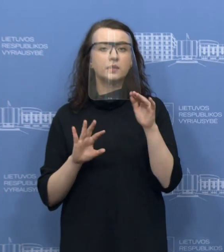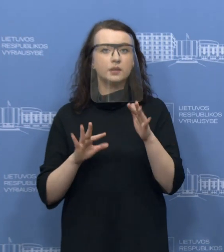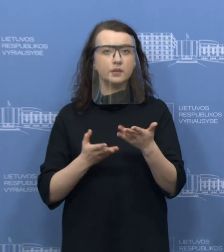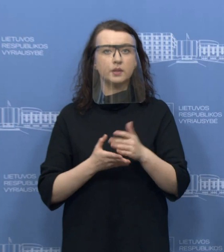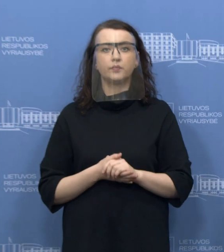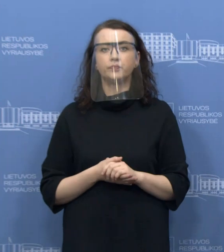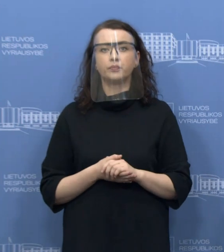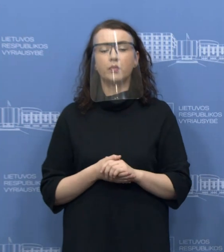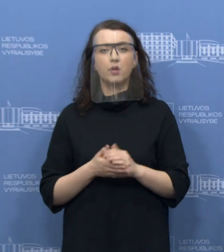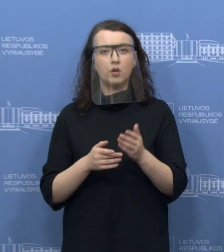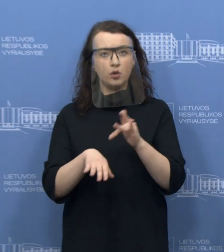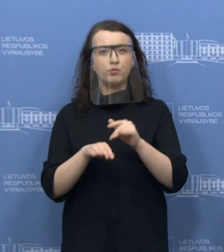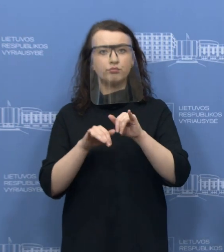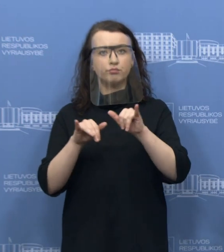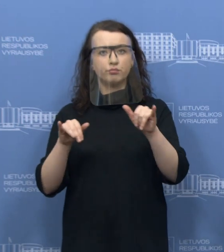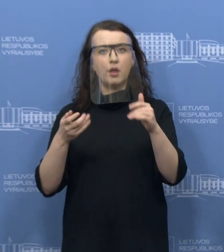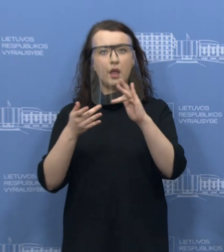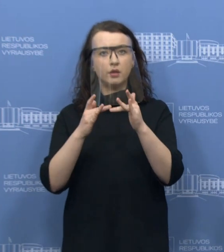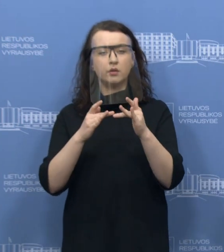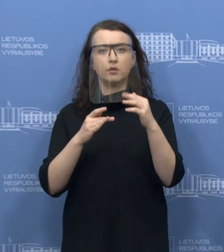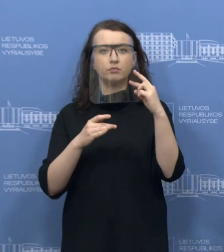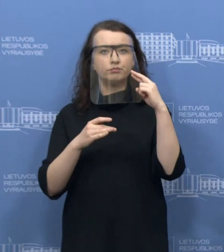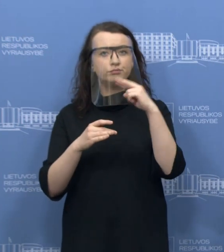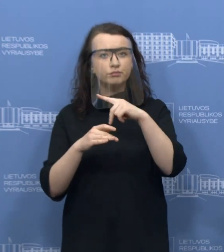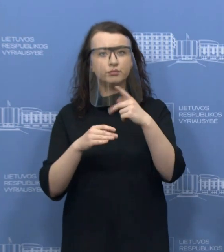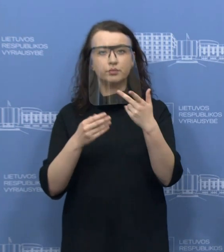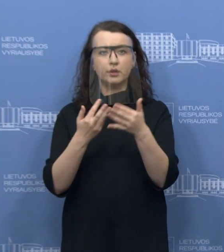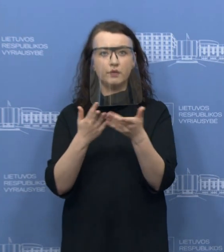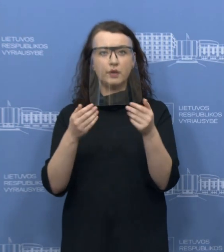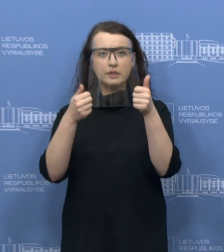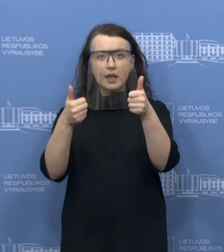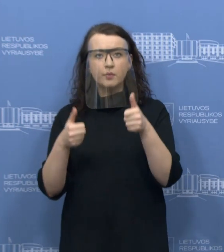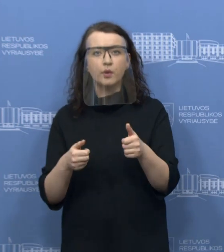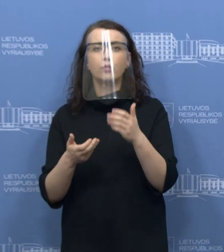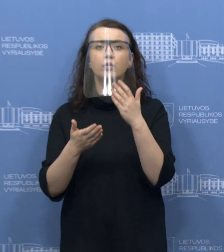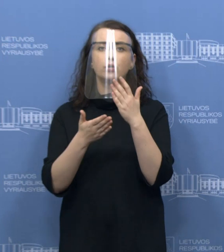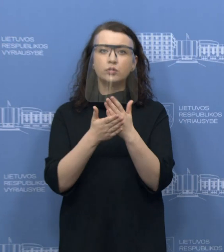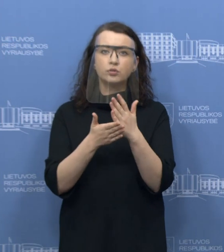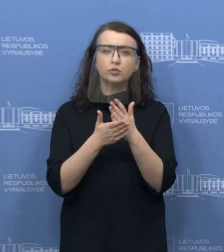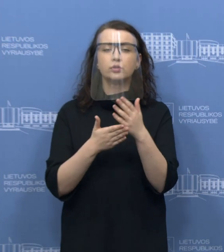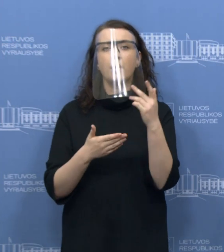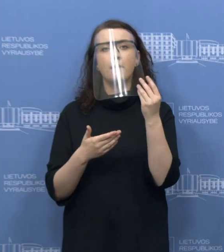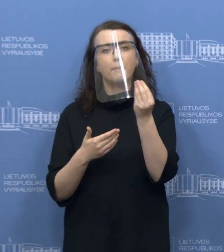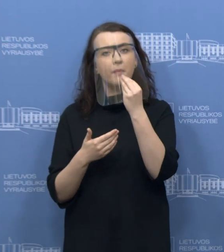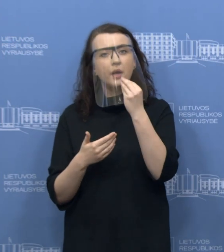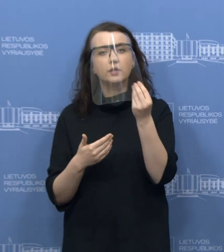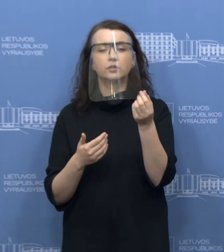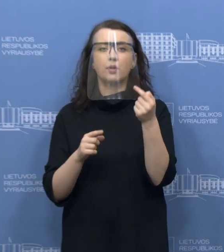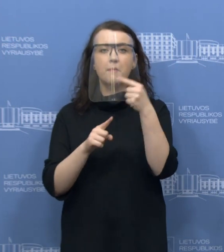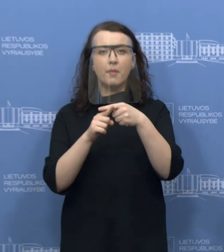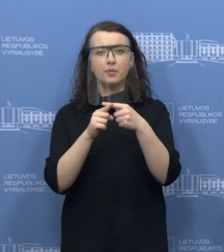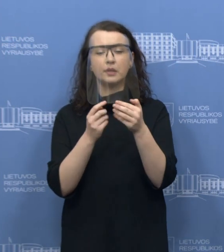kokią tendenciją, tai daugėja elektroninėje erdvėje klaidinančių teiginių. Tai yra, kai teigiama, kad tiek maisto papildai, tiek kosmetikos